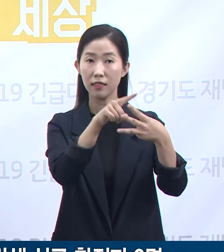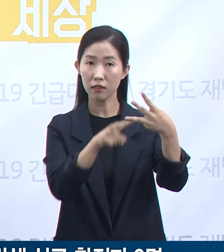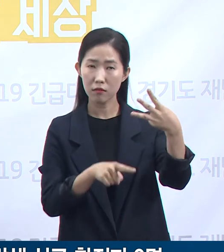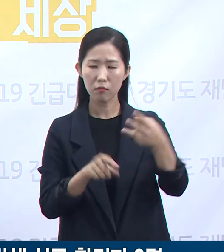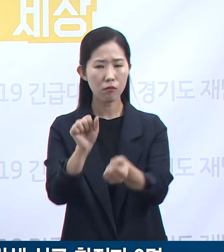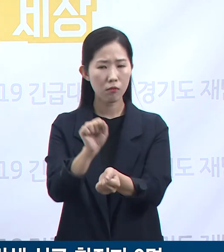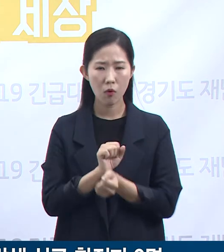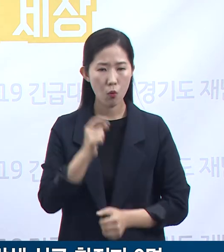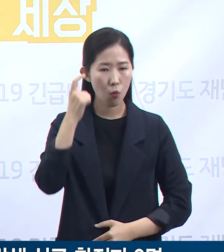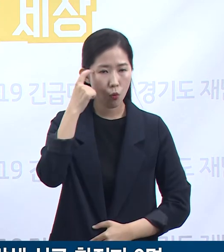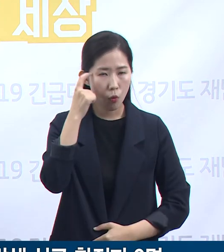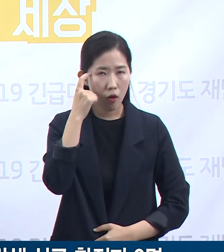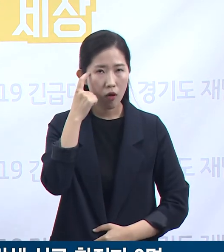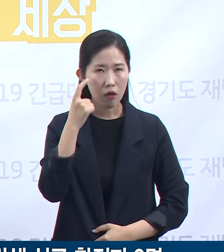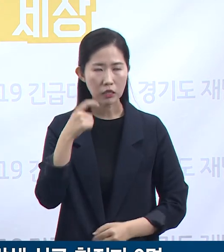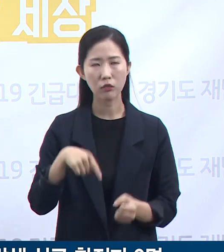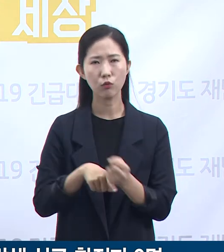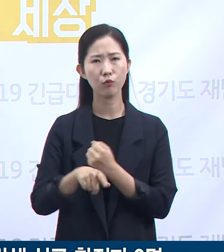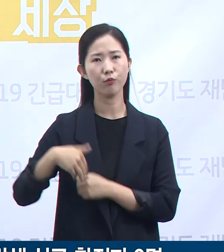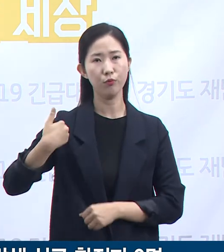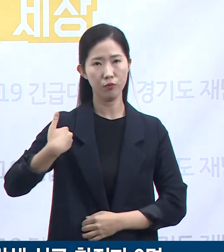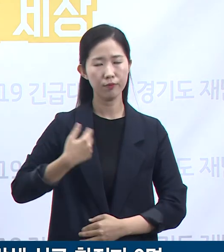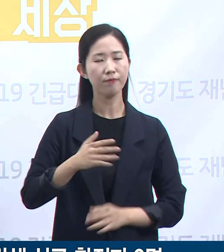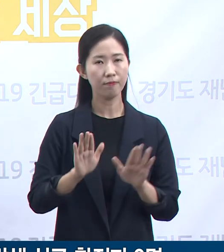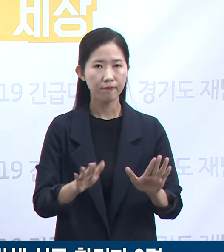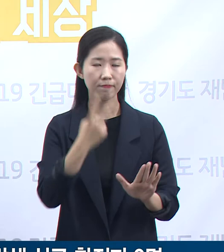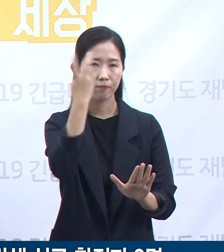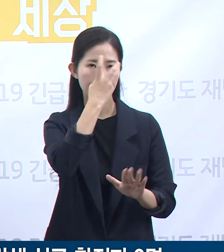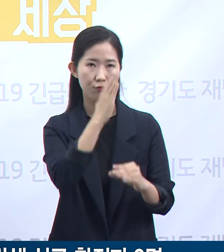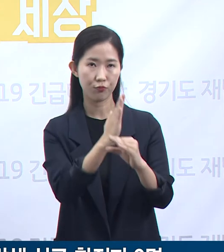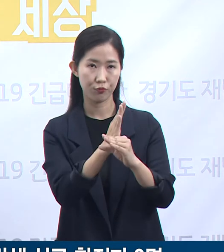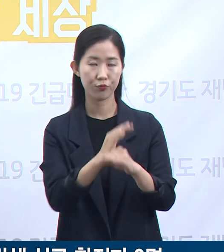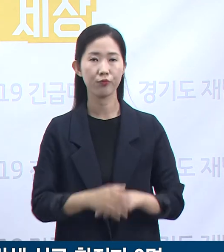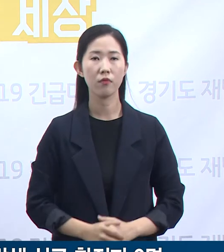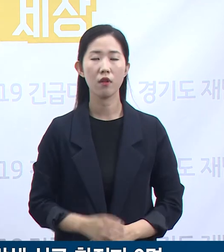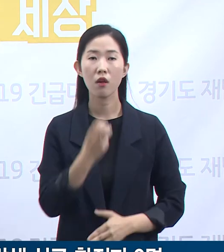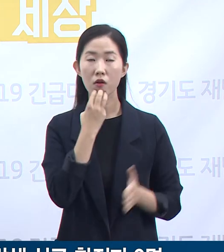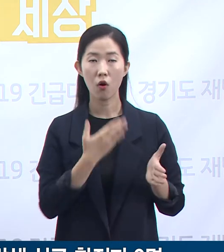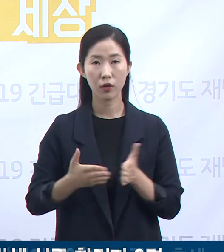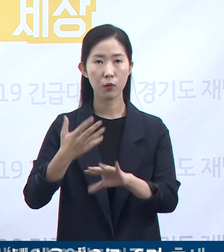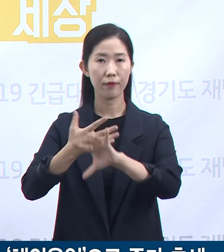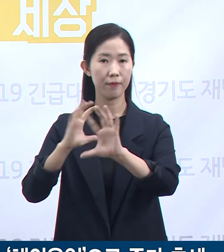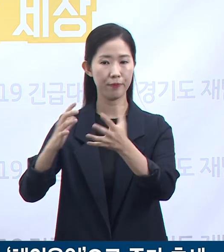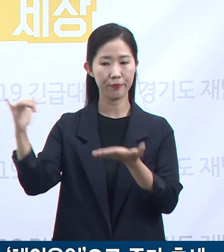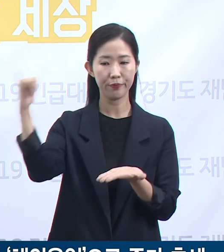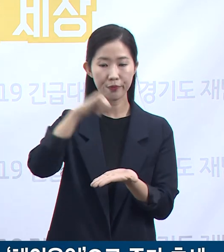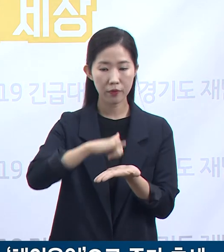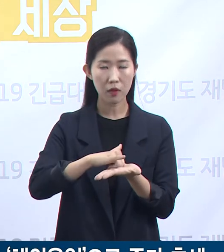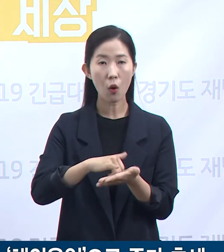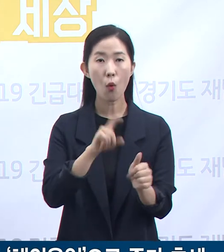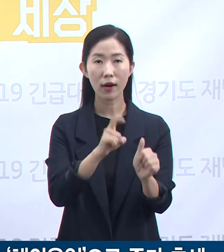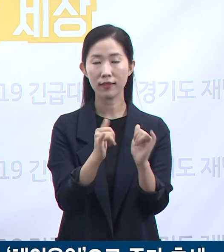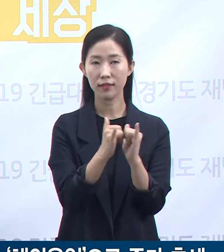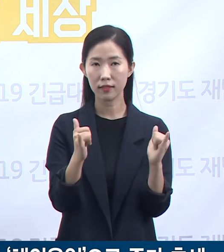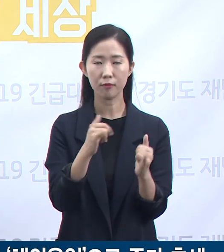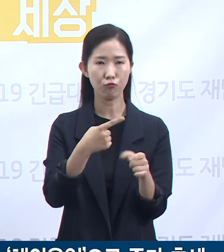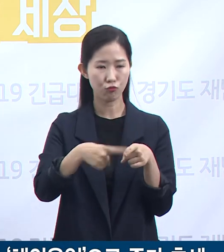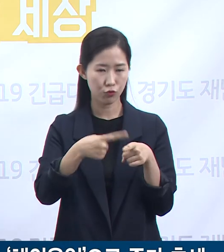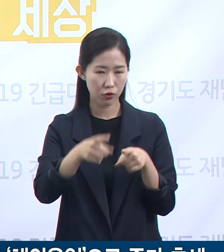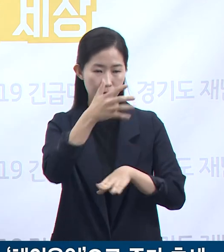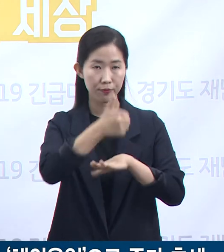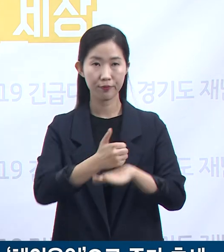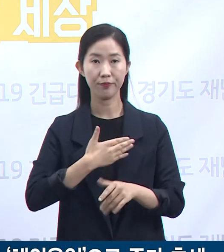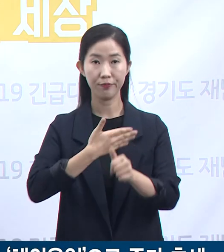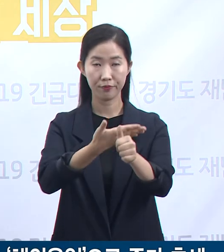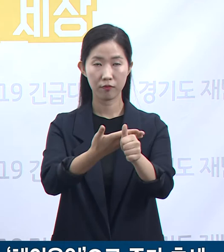심층역학 조사 중입니다. 경기도 해외 유입 확진 현황을 분석하여 말씀드리겠습니다. 코로나